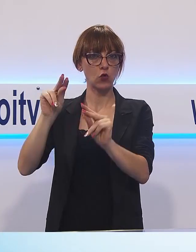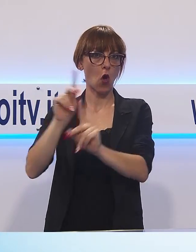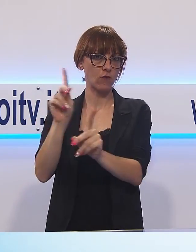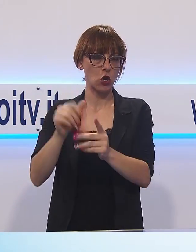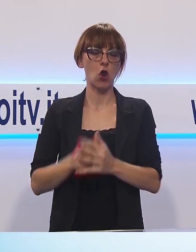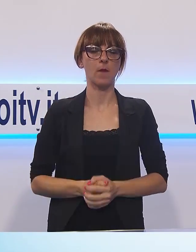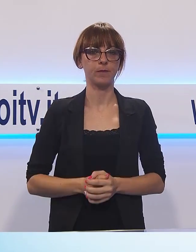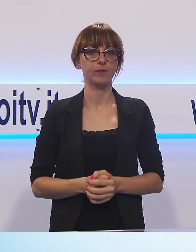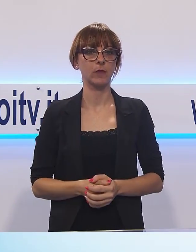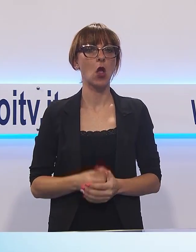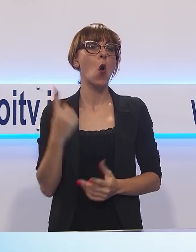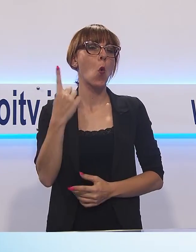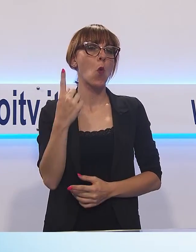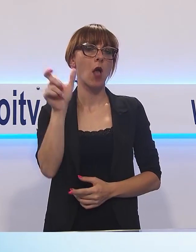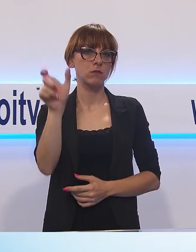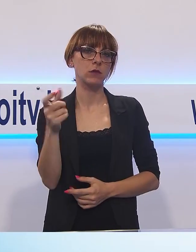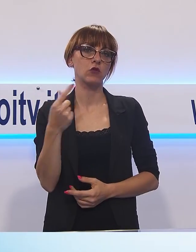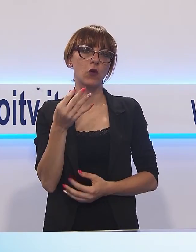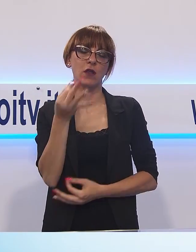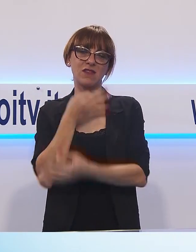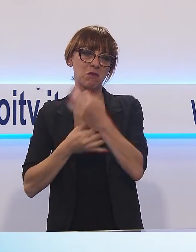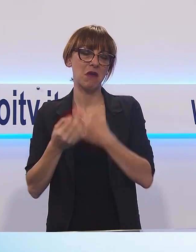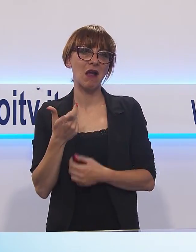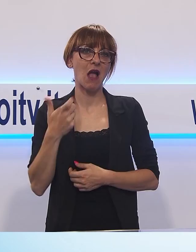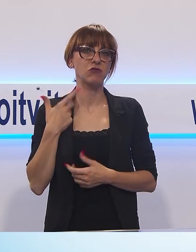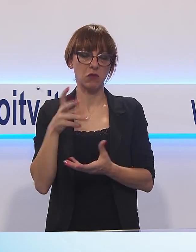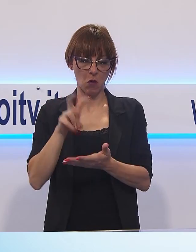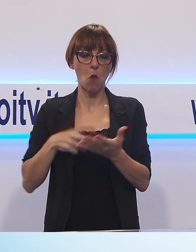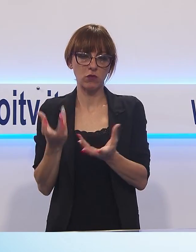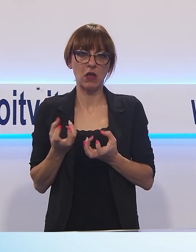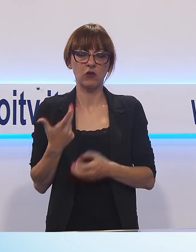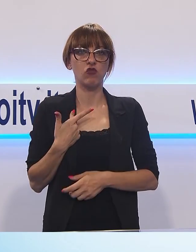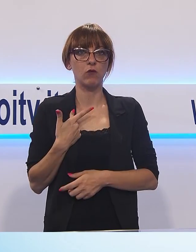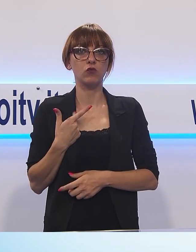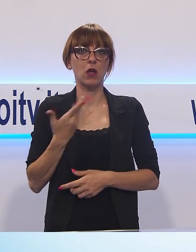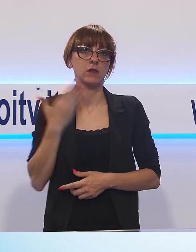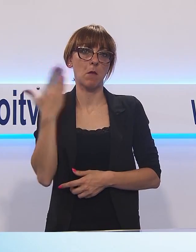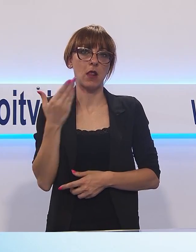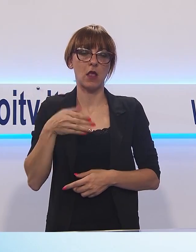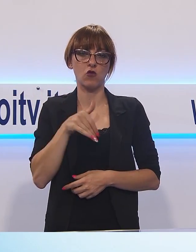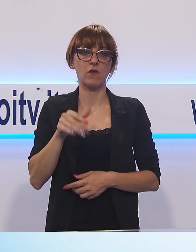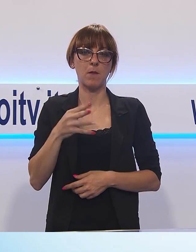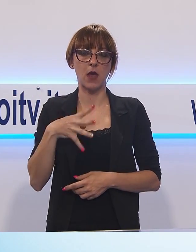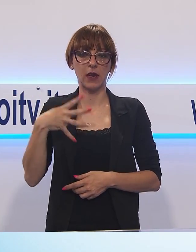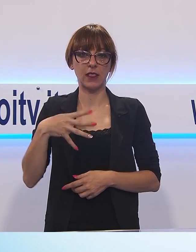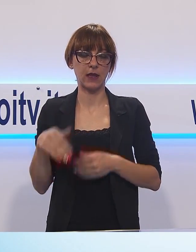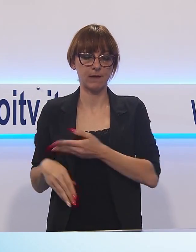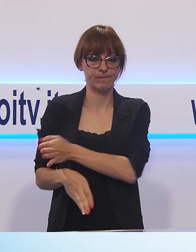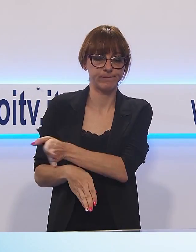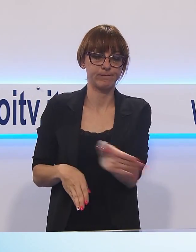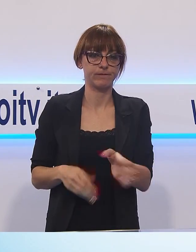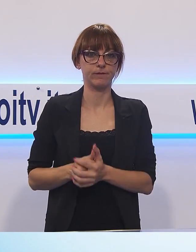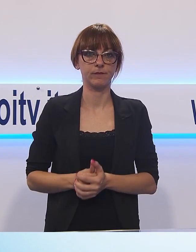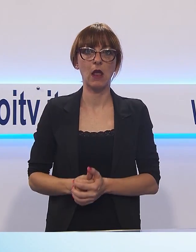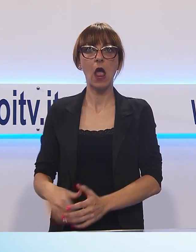come spiega questo automobilista appena contravvenzionato proprio perché ha svoltato a sinistra da Via Martini. Il cartello che c'è qua non è